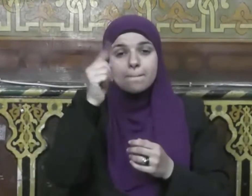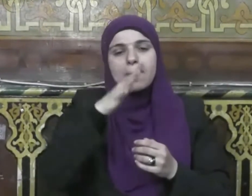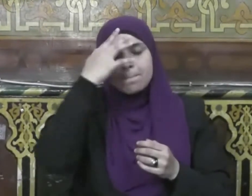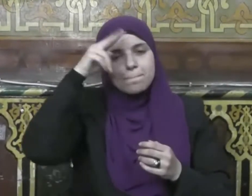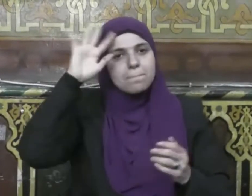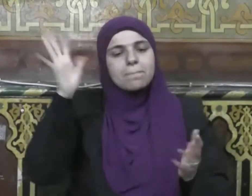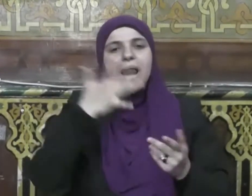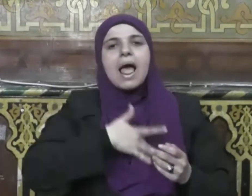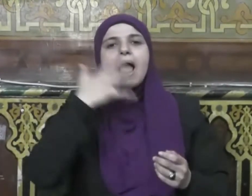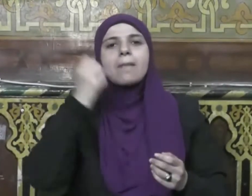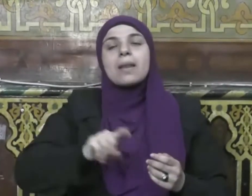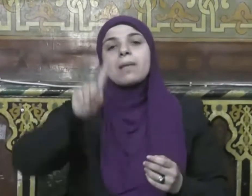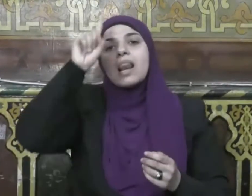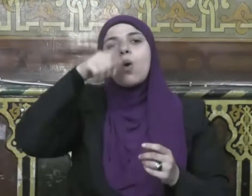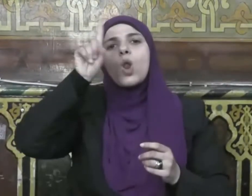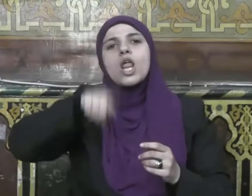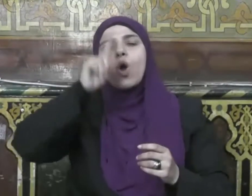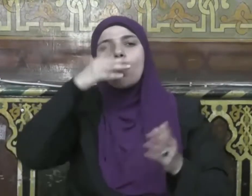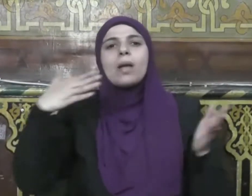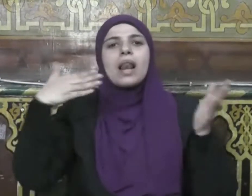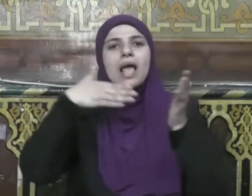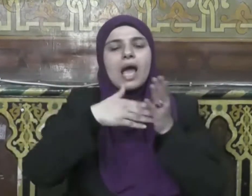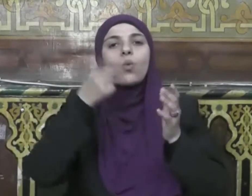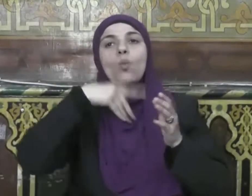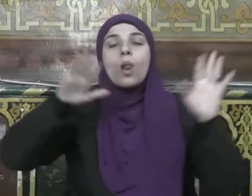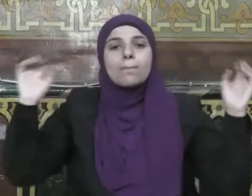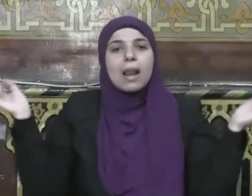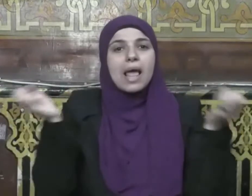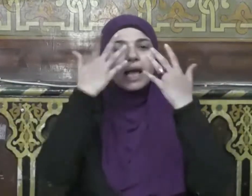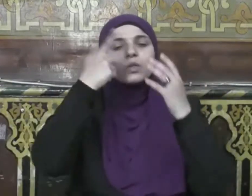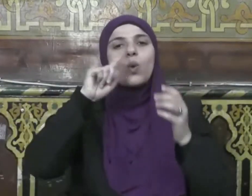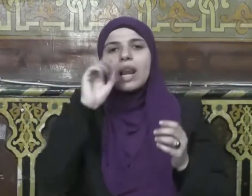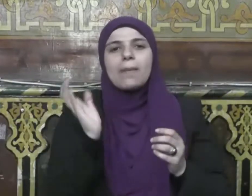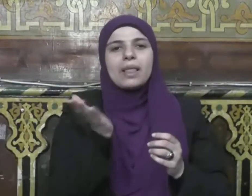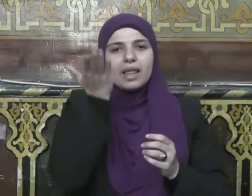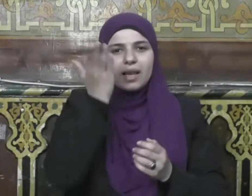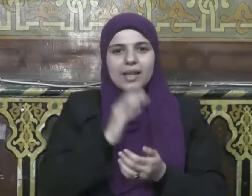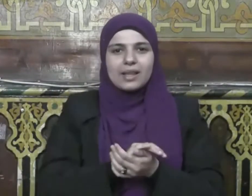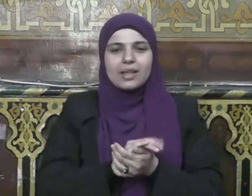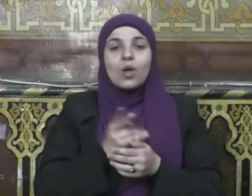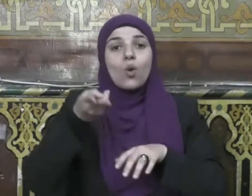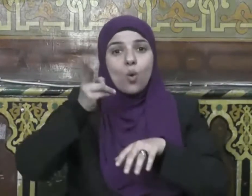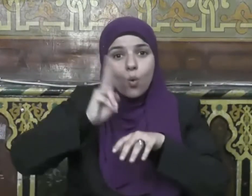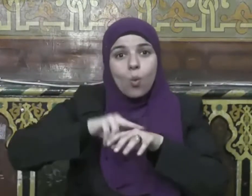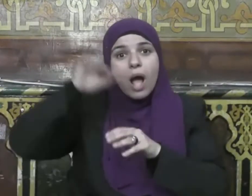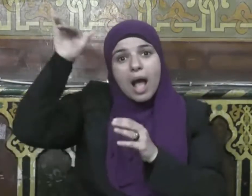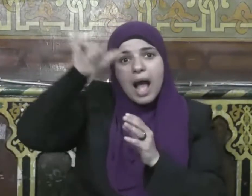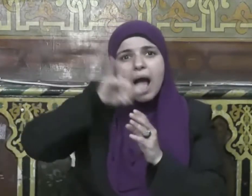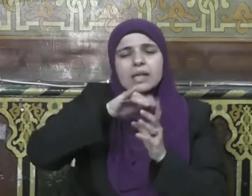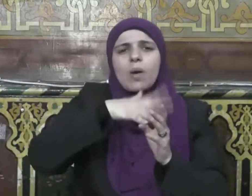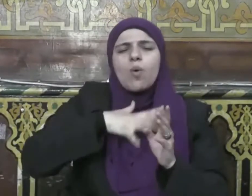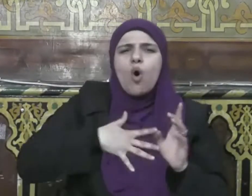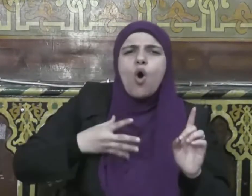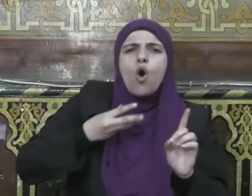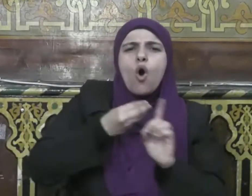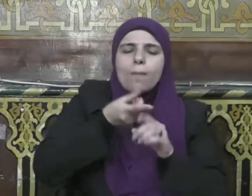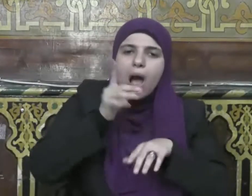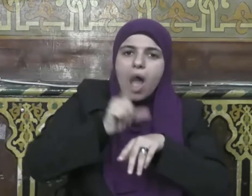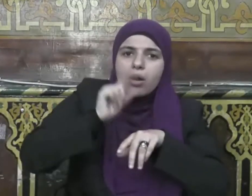وآت المال على حبه ذو القرب واليتام والمساكين وابن السبيل والسائلين